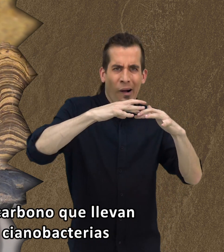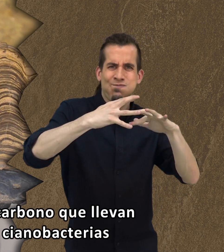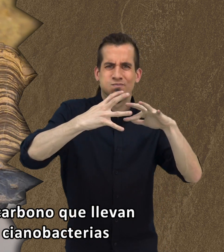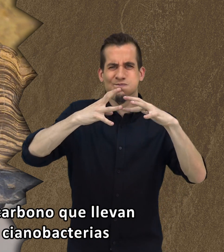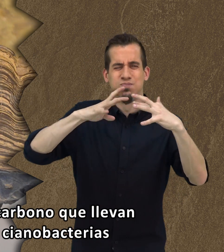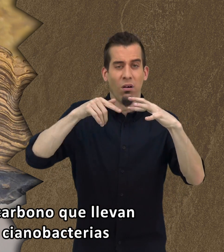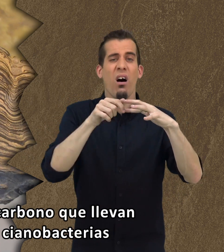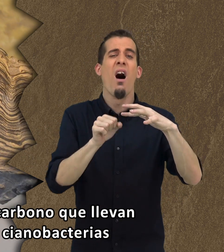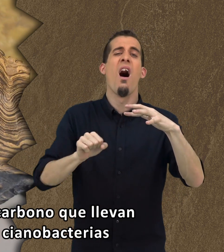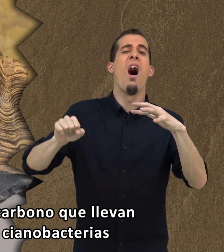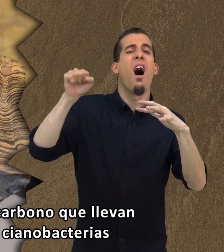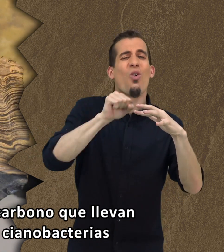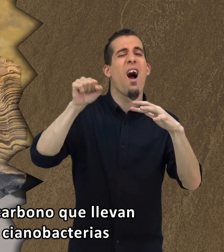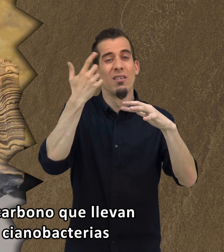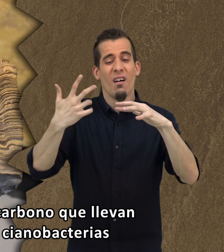cianobacterias durante la fotosíntesis.